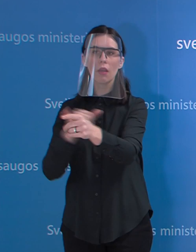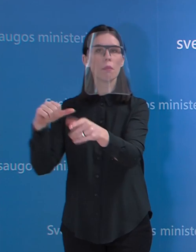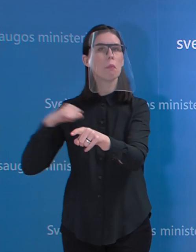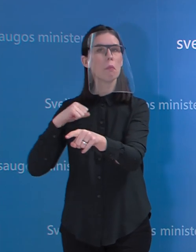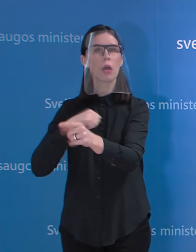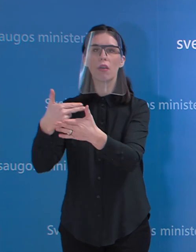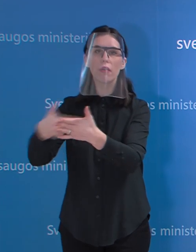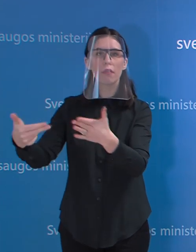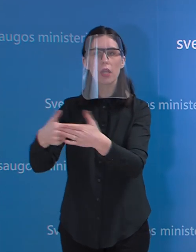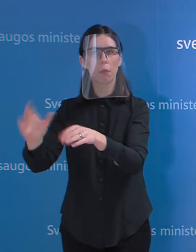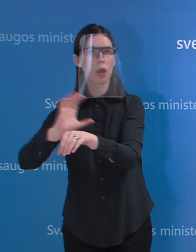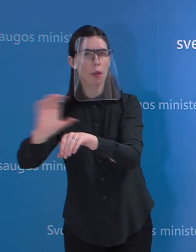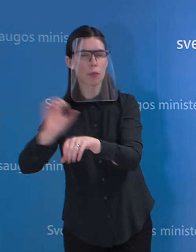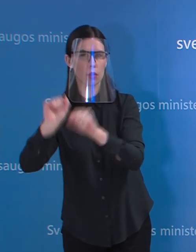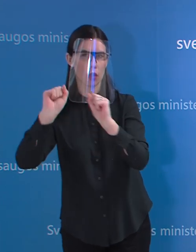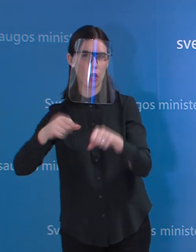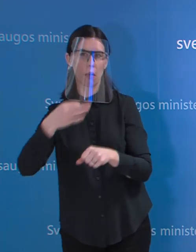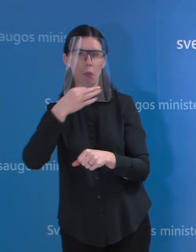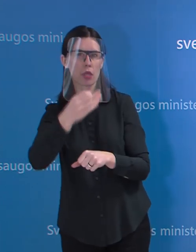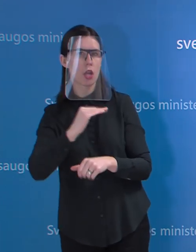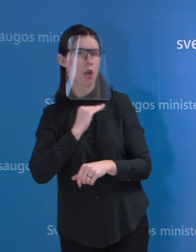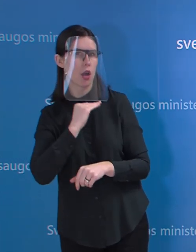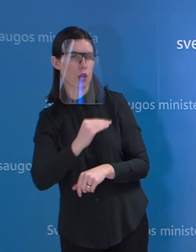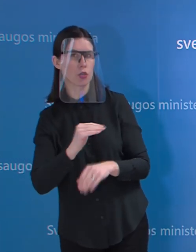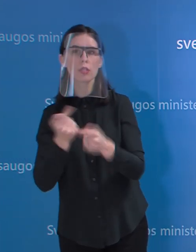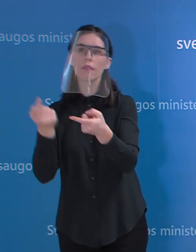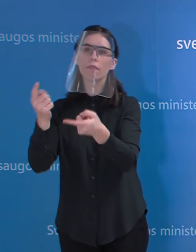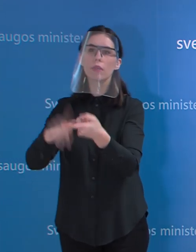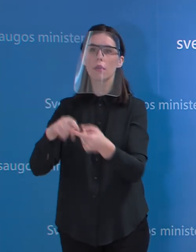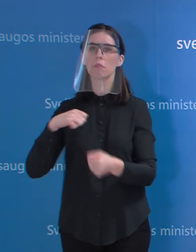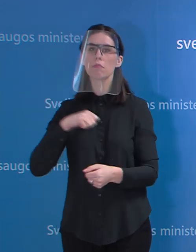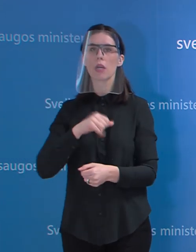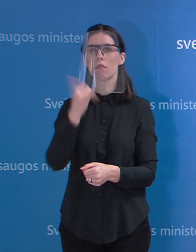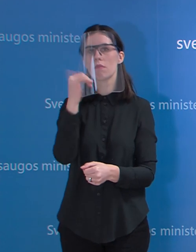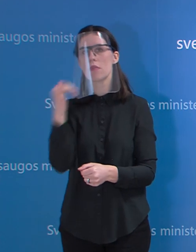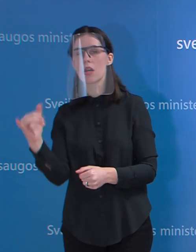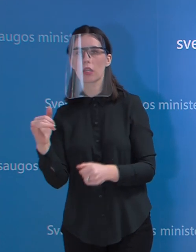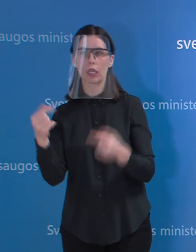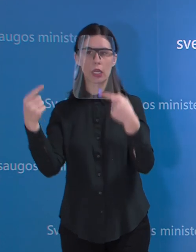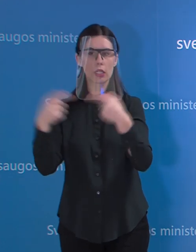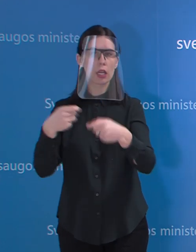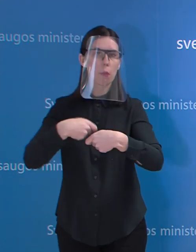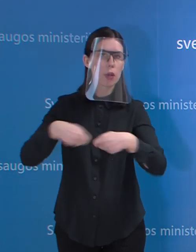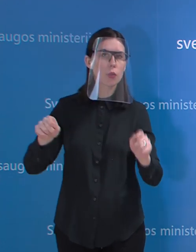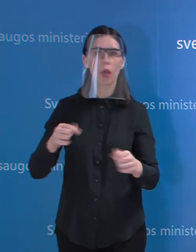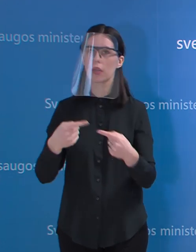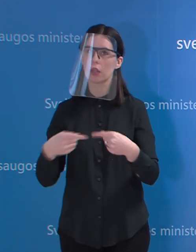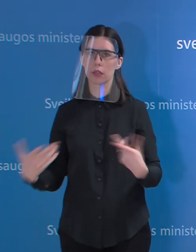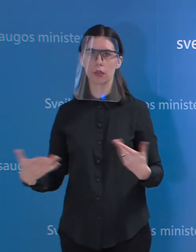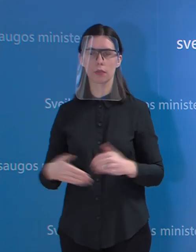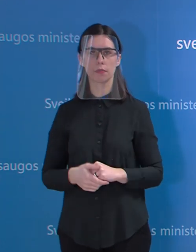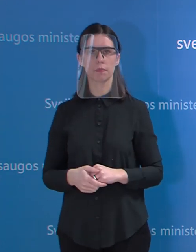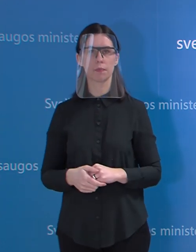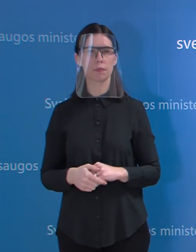apie tai pasisakyti, nes matyti, kad jie ir vertina, kiek tuos medžiagos yra prieinamas ar neprieinamas rinkui. Anksčiau